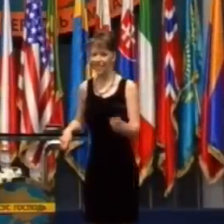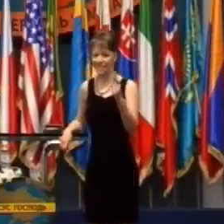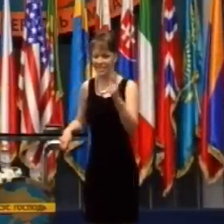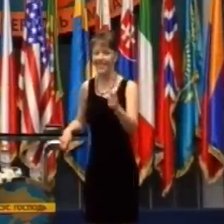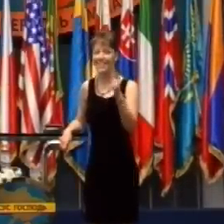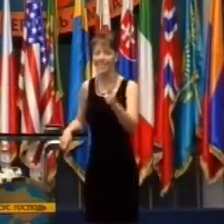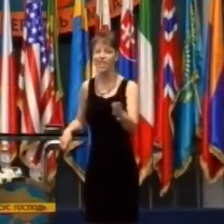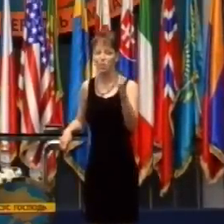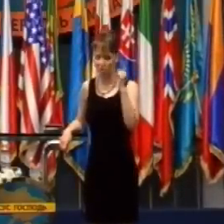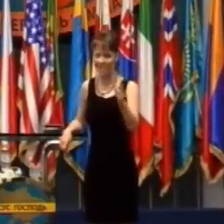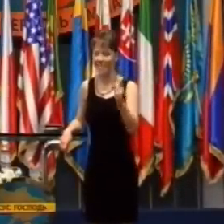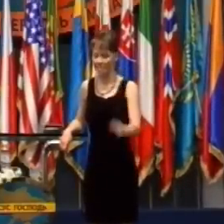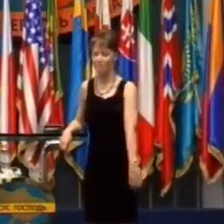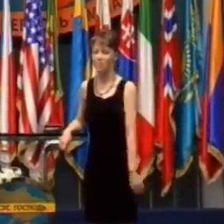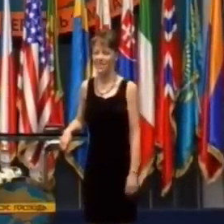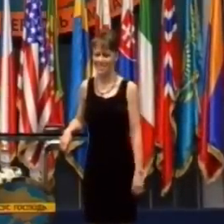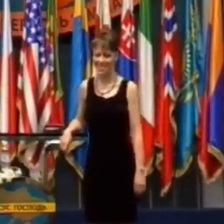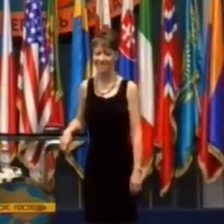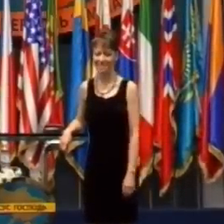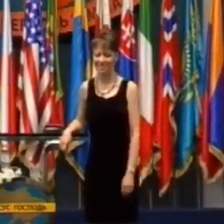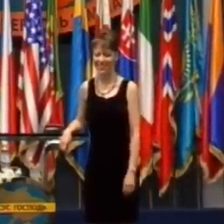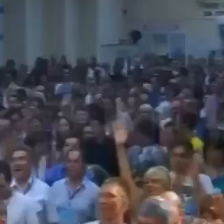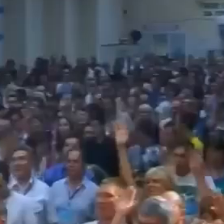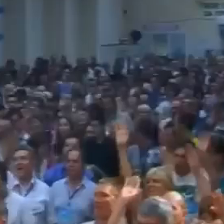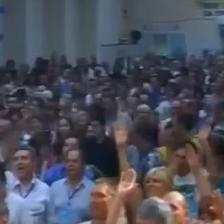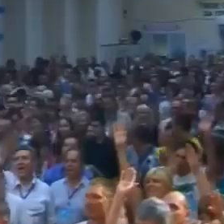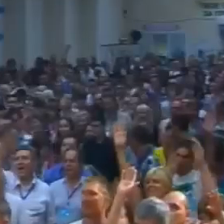kedy sa Ukrajina zmenila. Ďakujem.